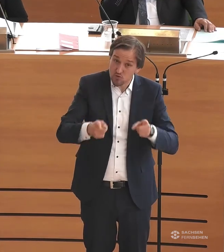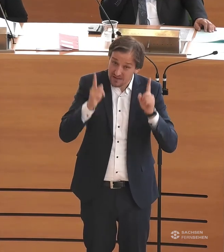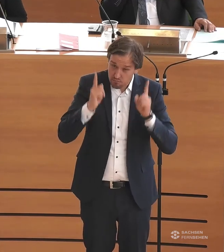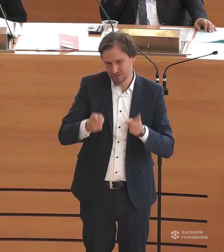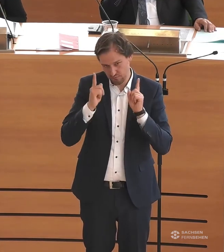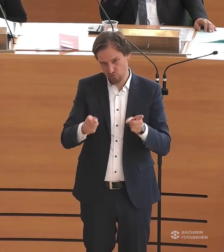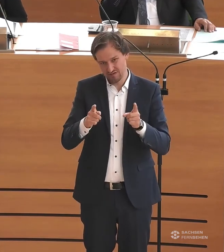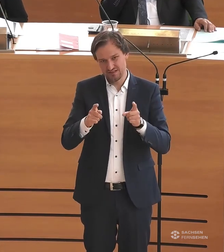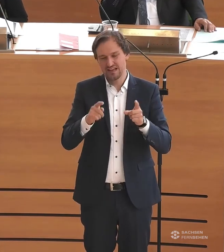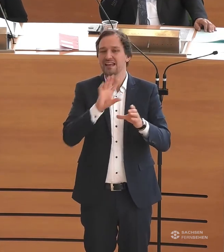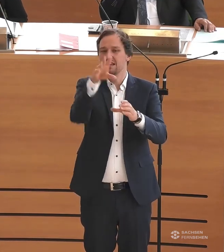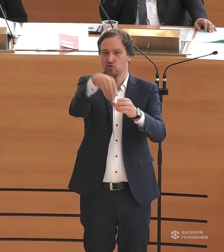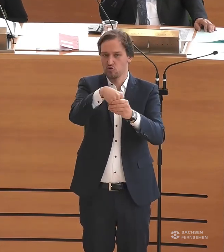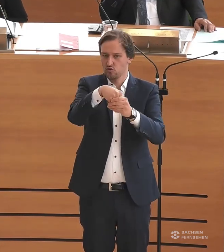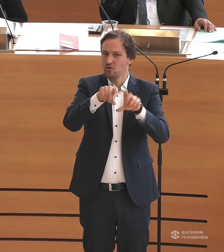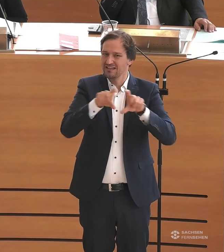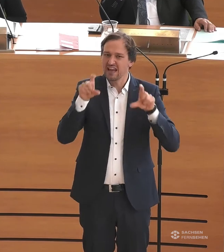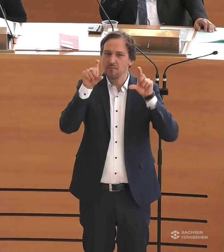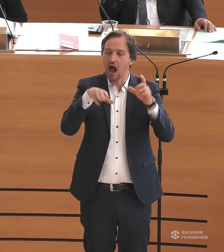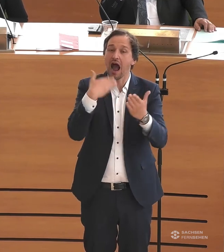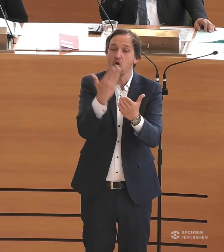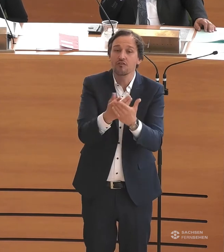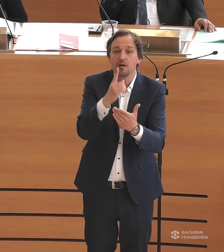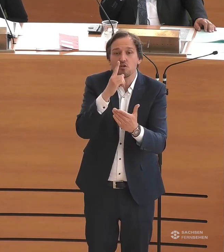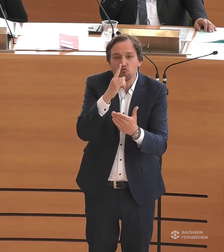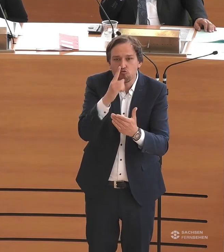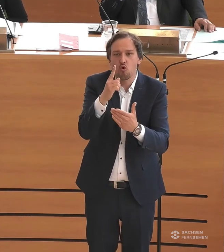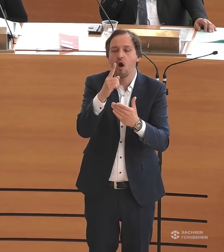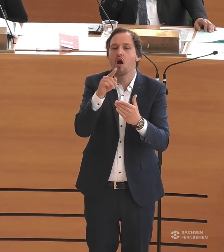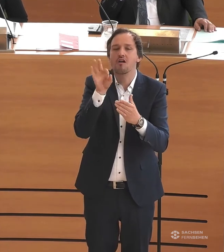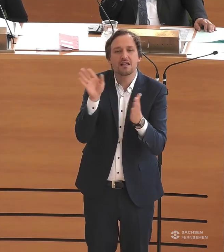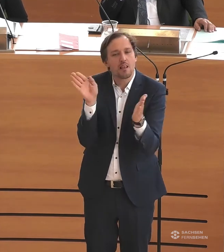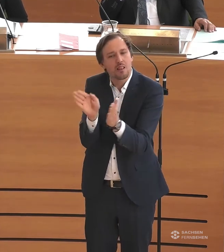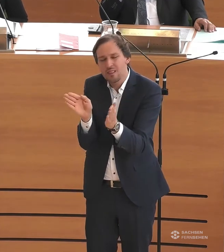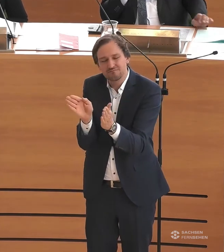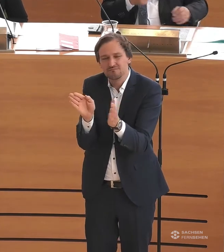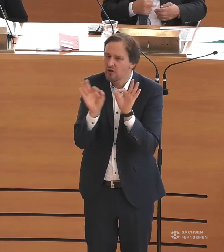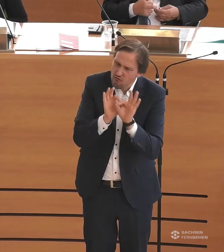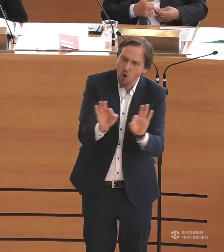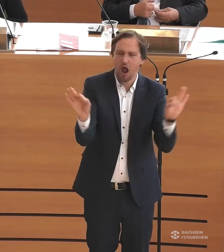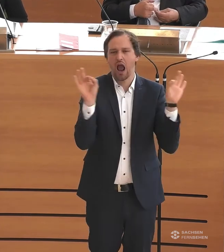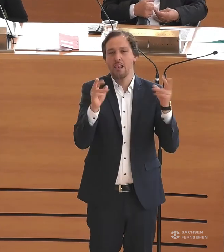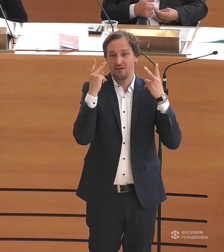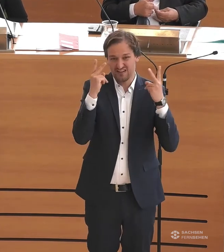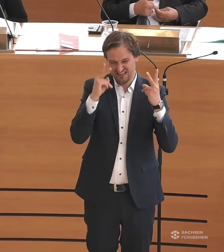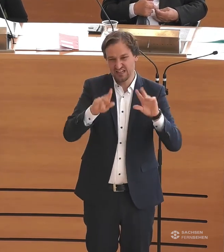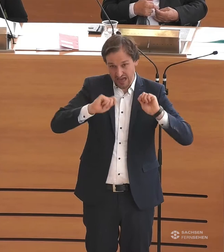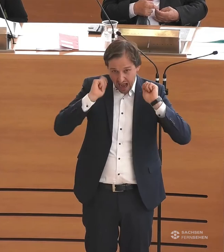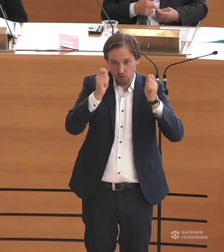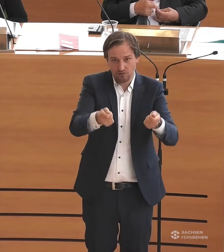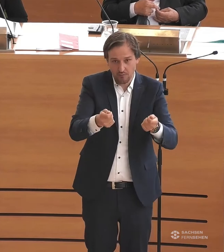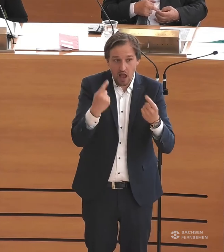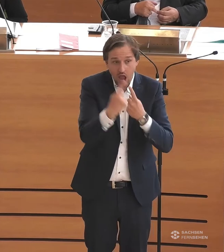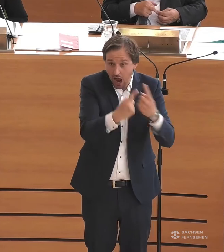Aufgabe der gesamten Gesellschaft. Inklusion ist eben kein Nischenthema. Und jeden von uns, die wir hier alle sitzen, kann es morgen